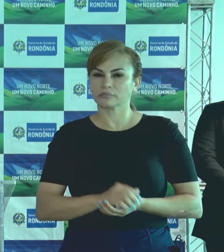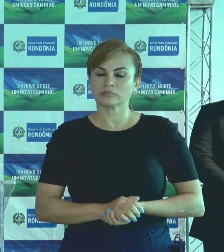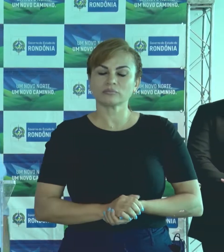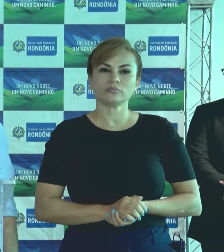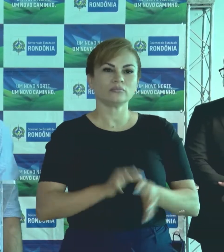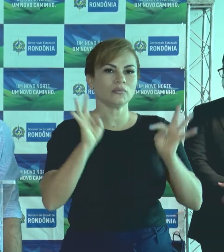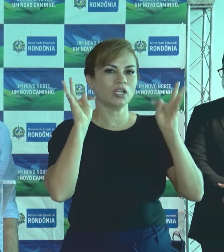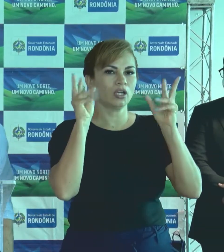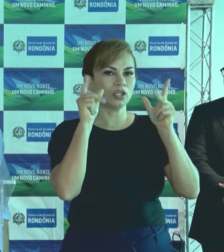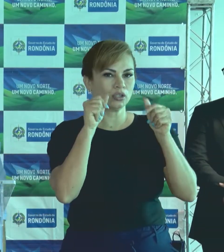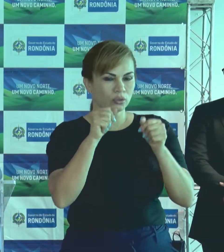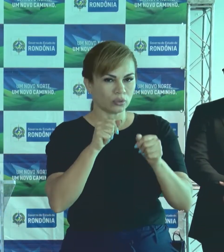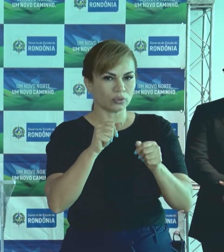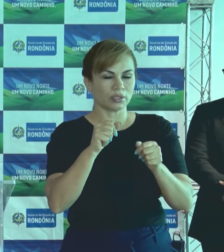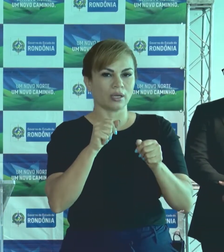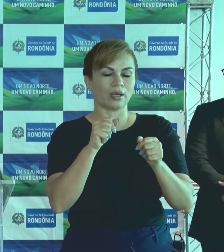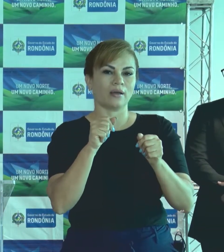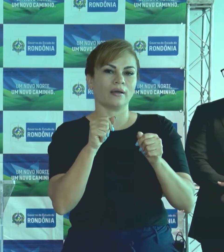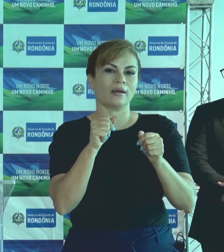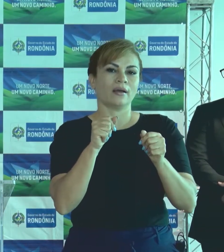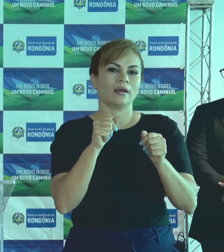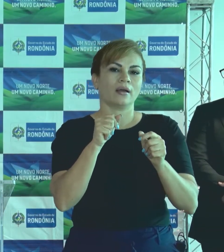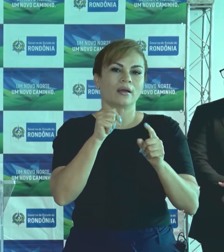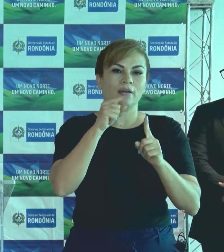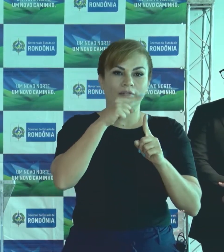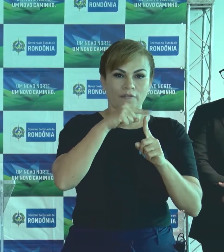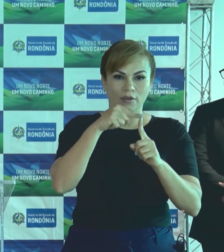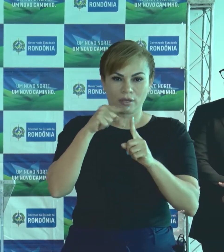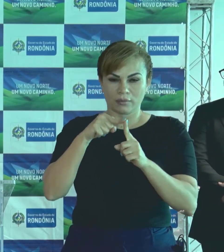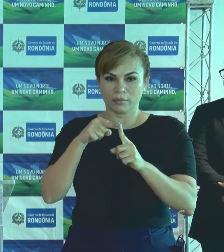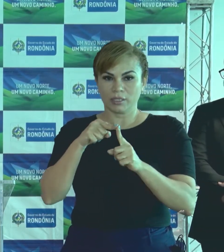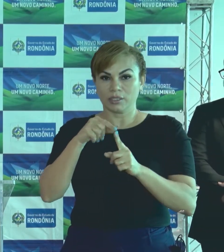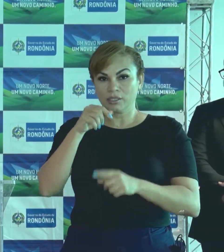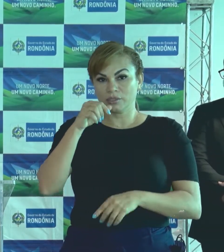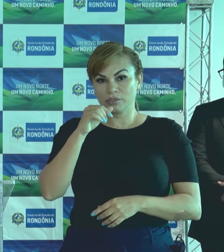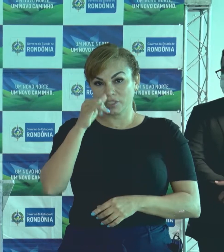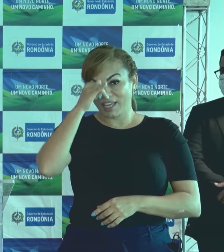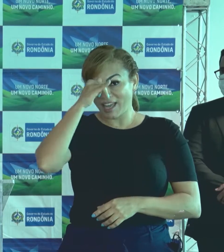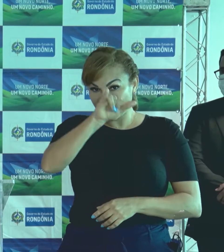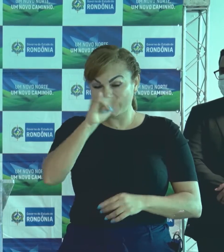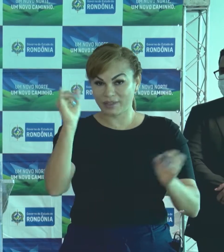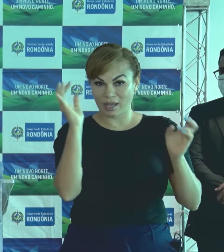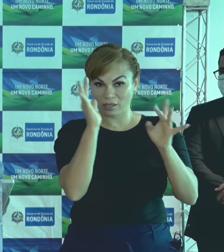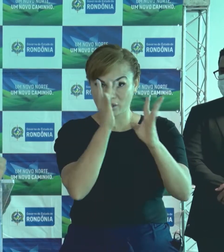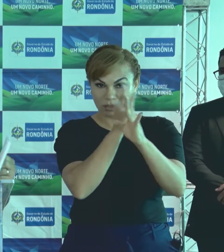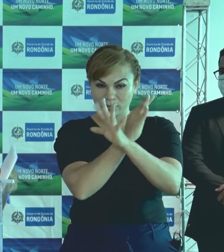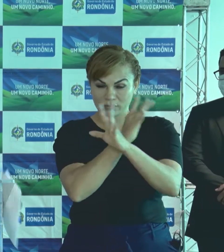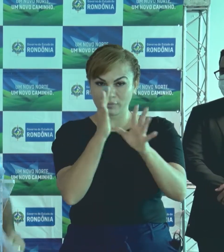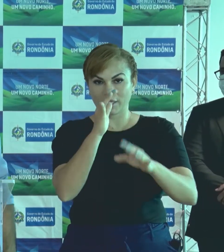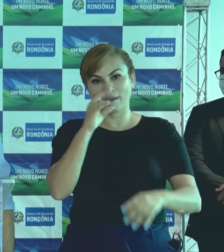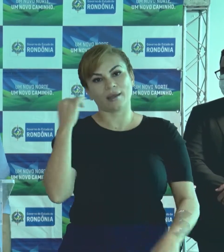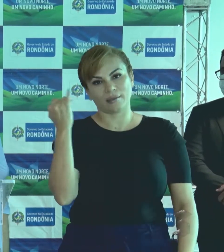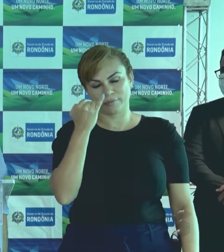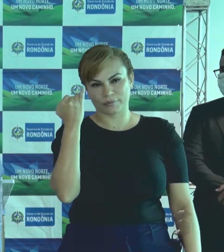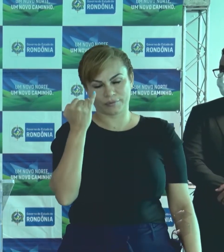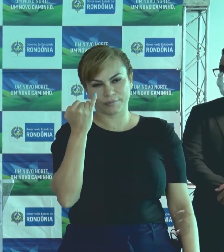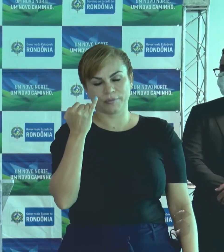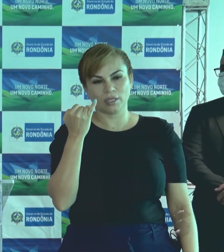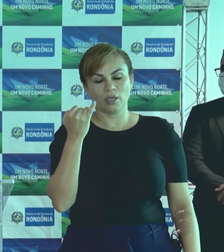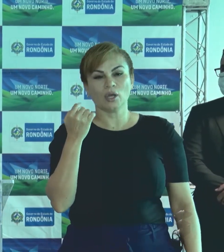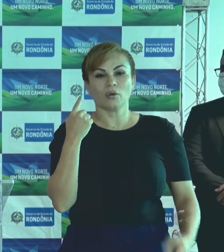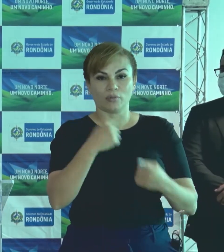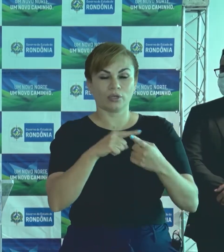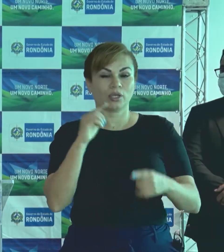forma de restringir movimentação e aglomeração de pessoas é importante porque nós sabemos que essas cepas novas são muito mais